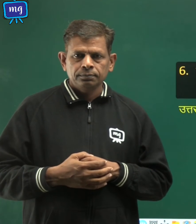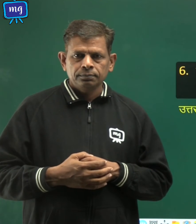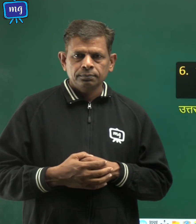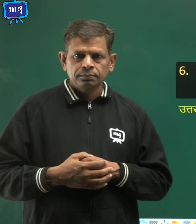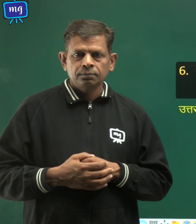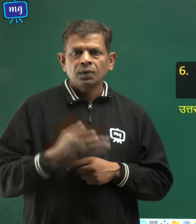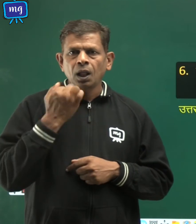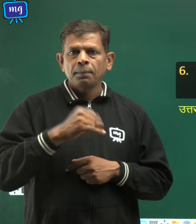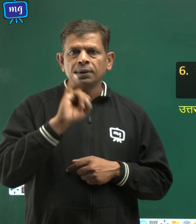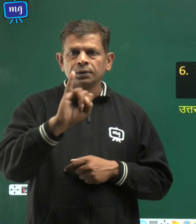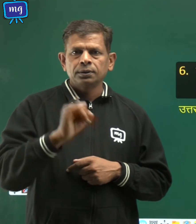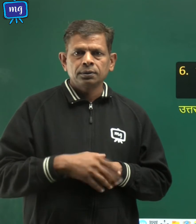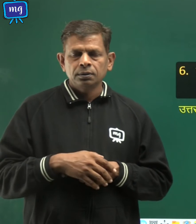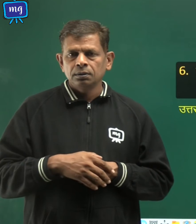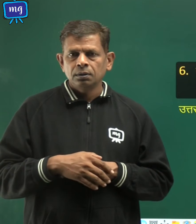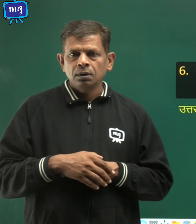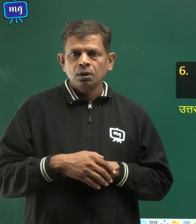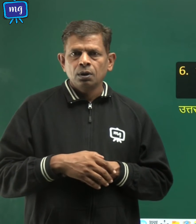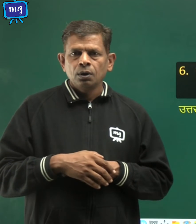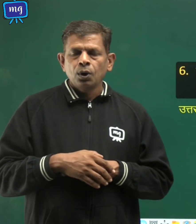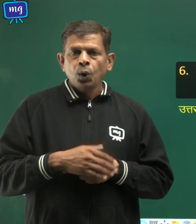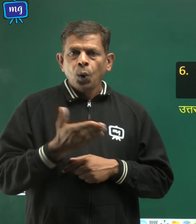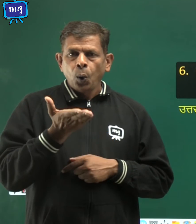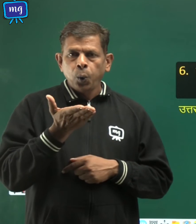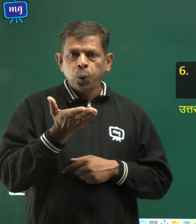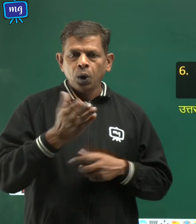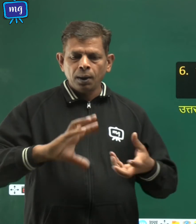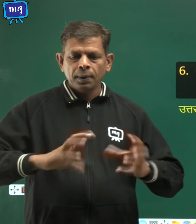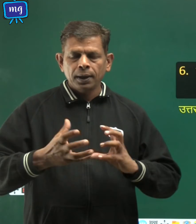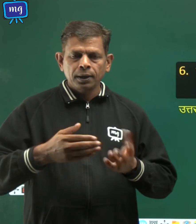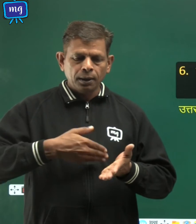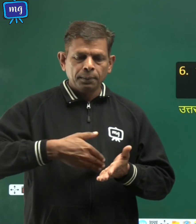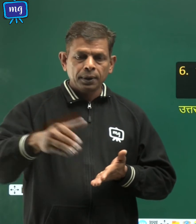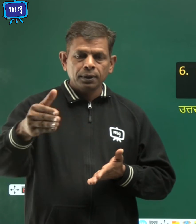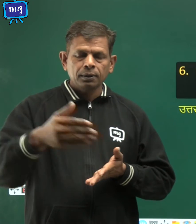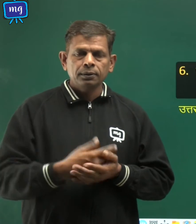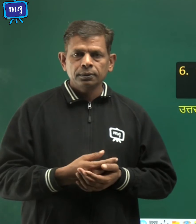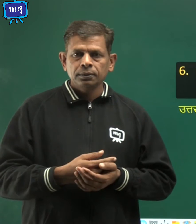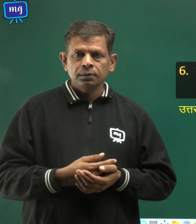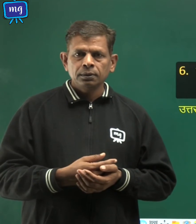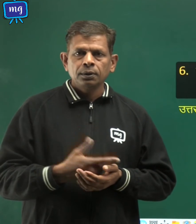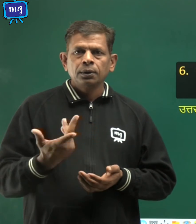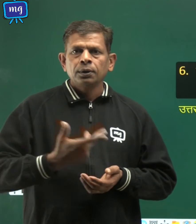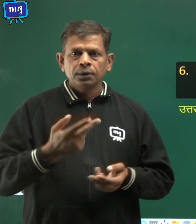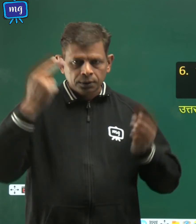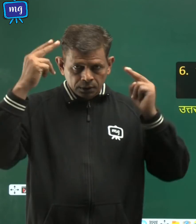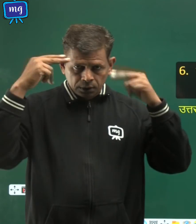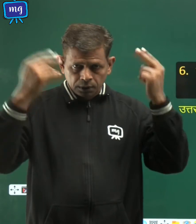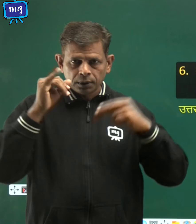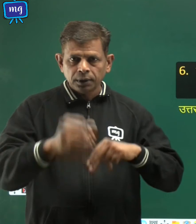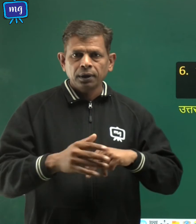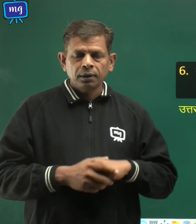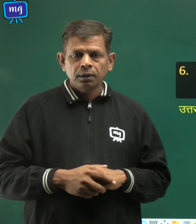नमबर चे पवन बनने या बहने का क्या कारण है